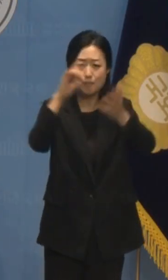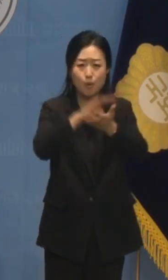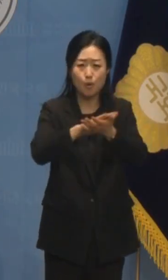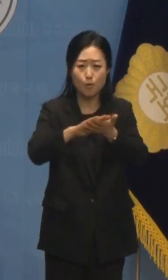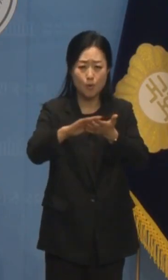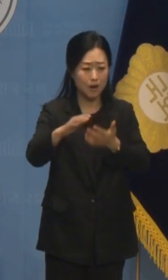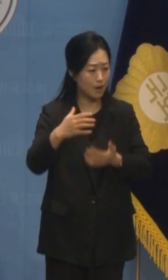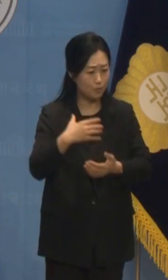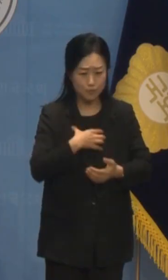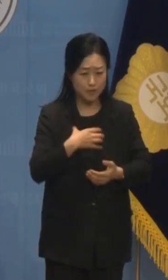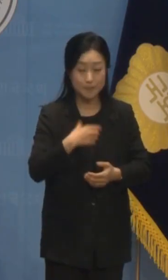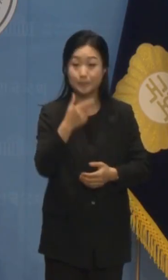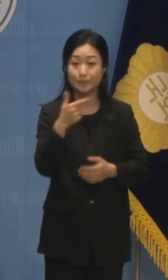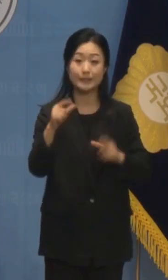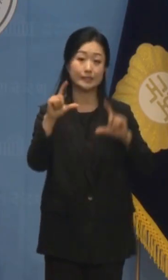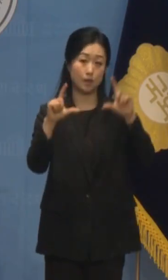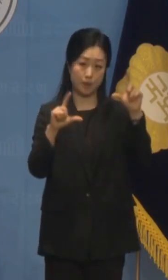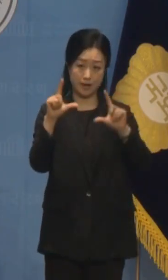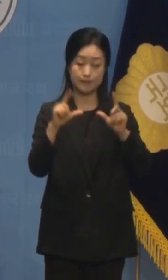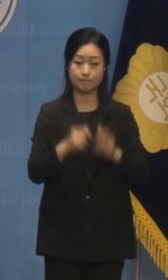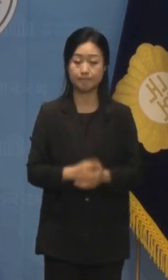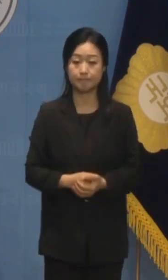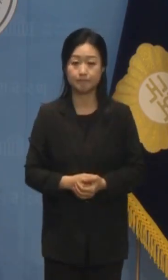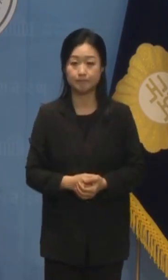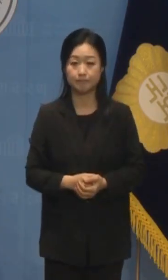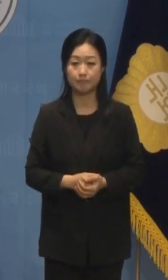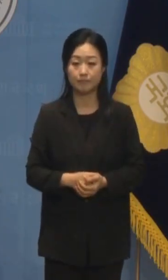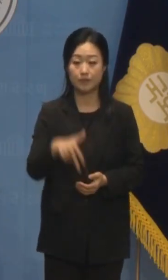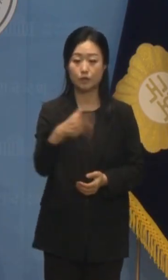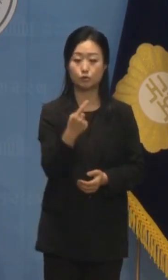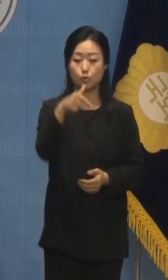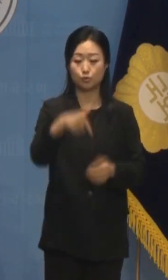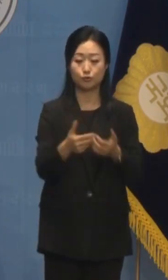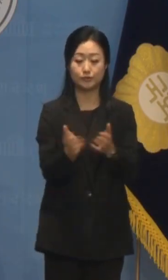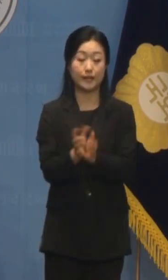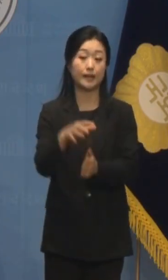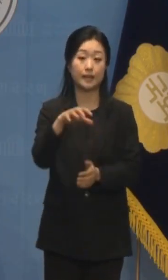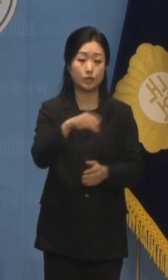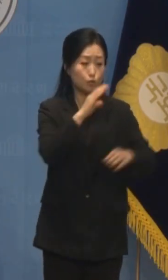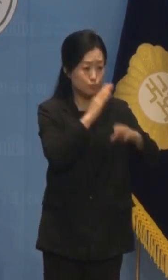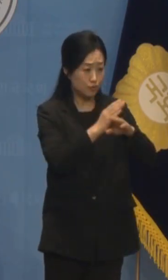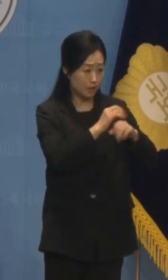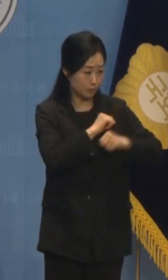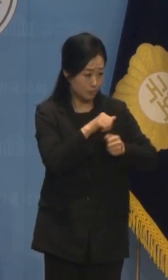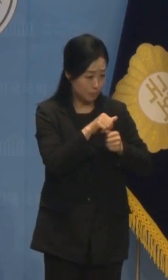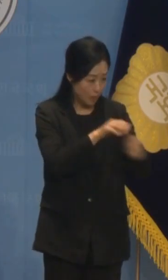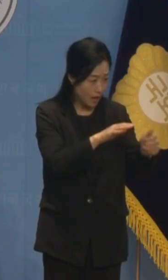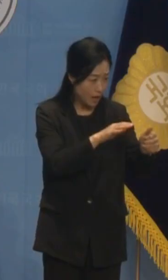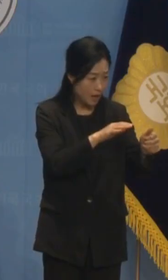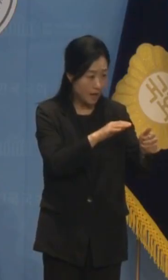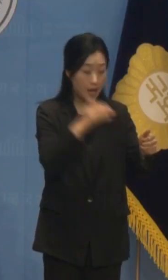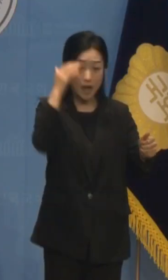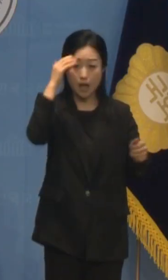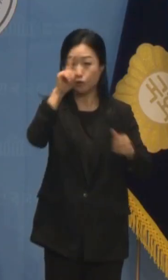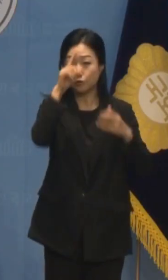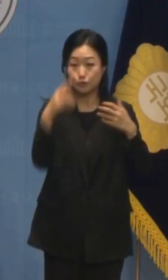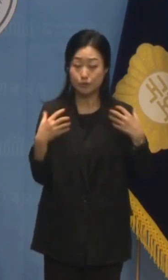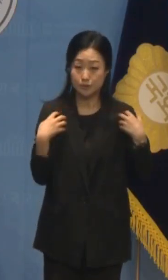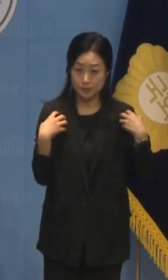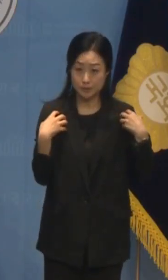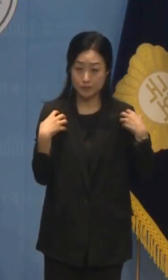부정적인 영향을 끼칠 것입니다. 조국 혁신당은 북한의 파병도 대한민국 정부의